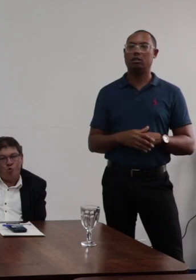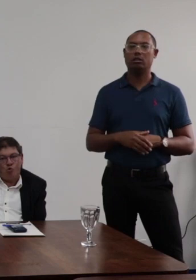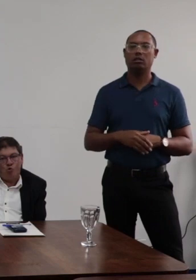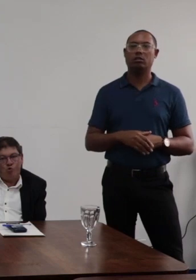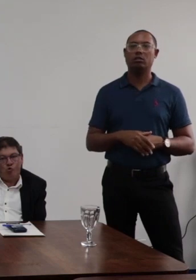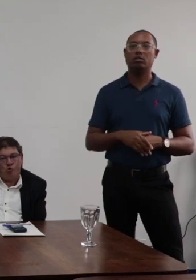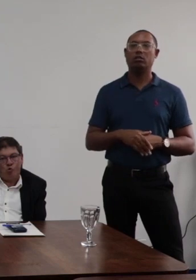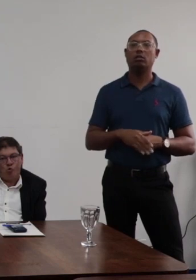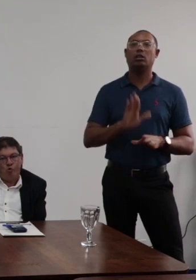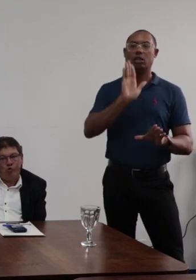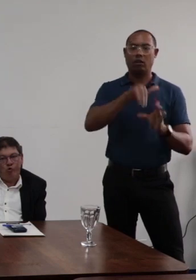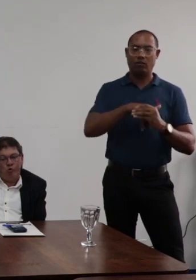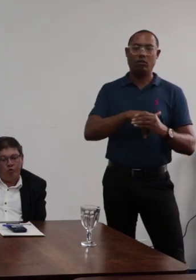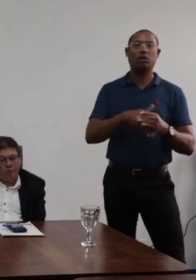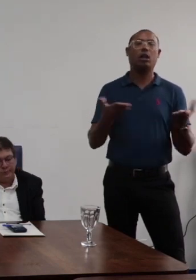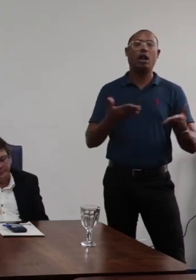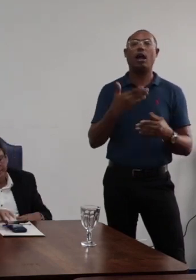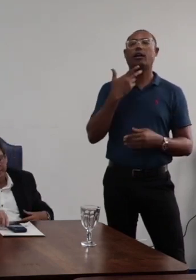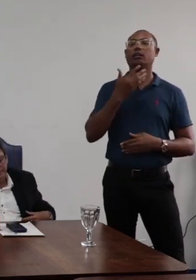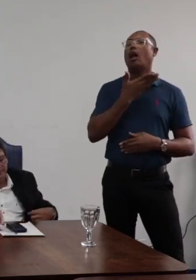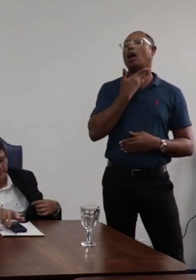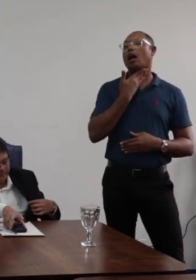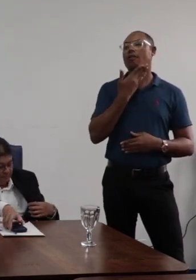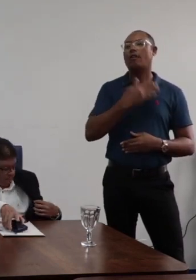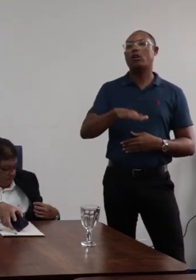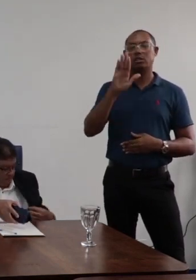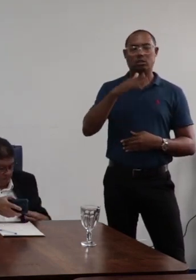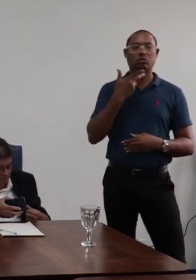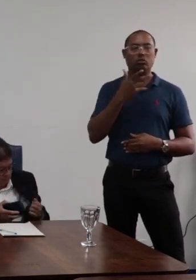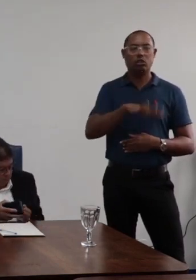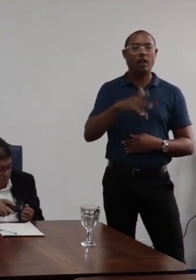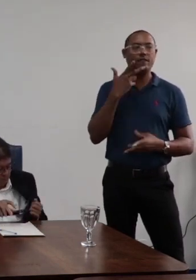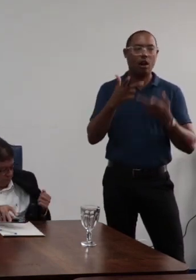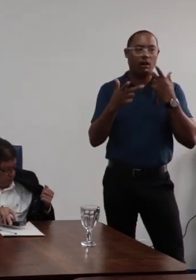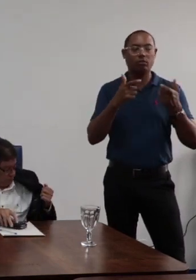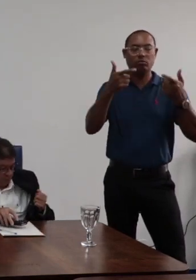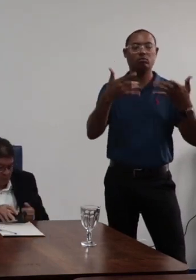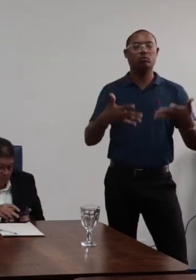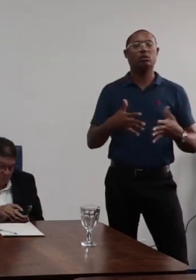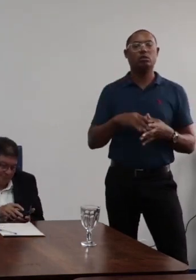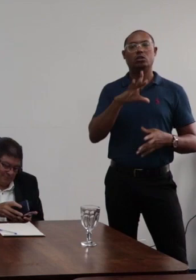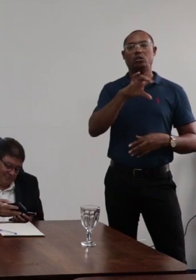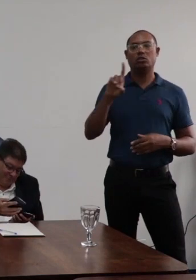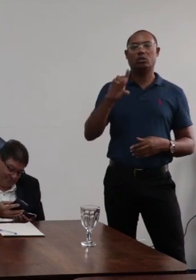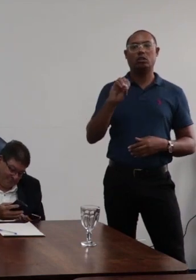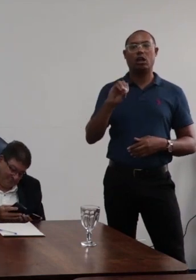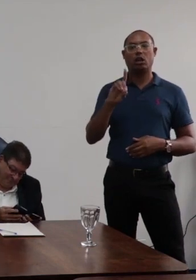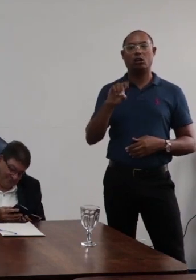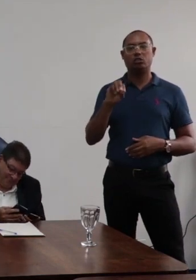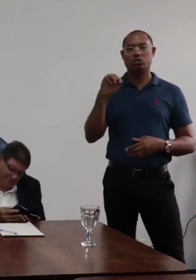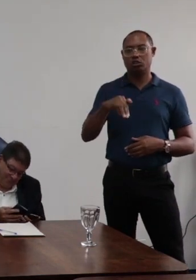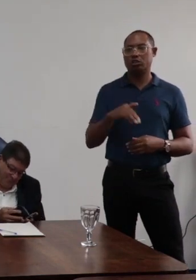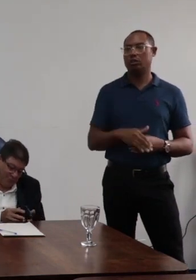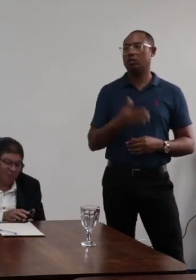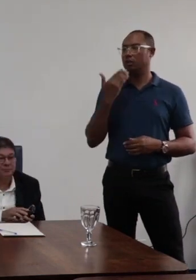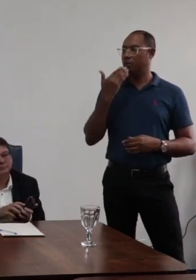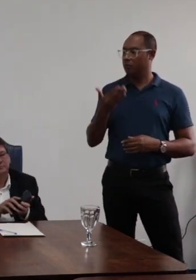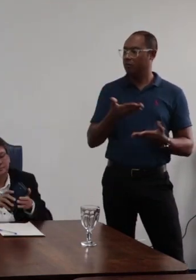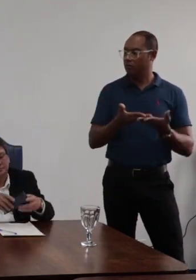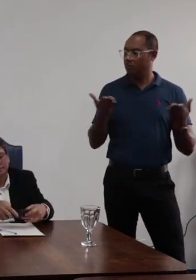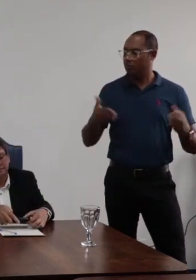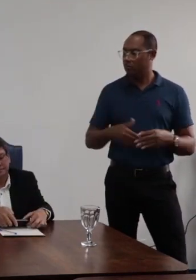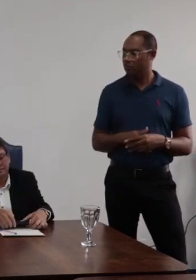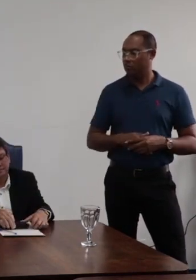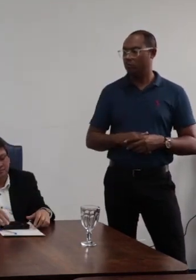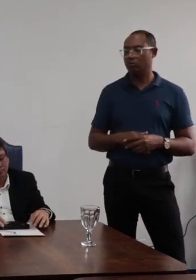com o direito a voto aqui à voz, desculpe, à voz, à fala do nosso coordenador da CODIM e queria pedir que isso fosse